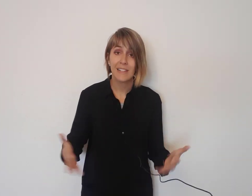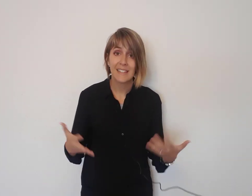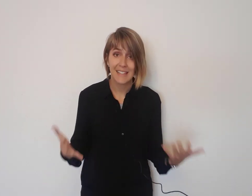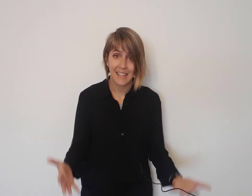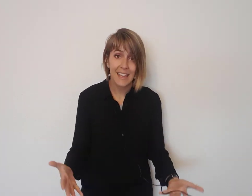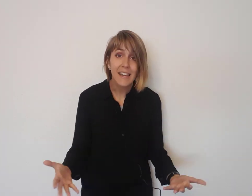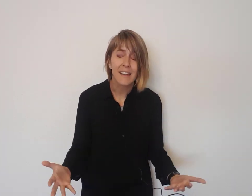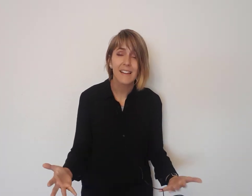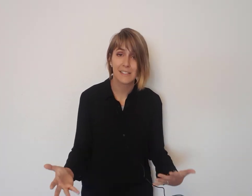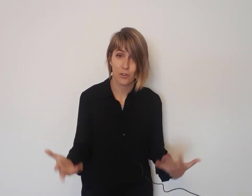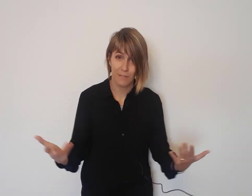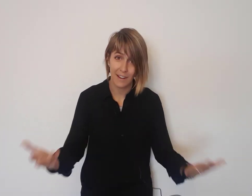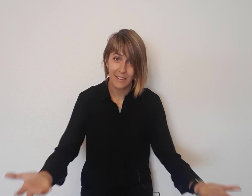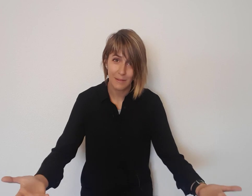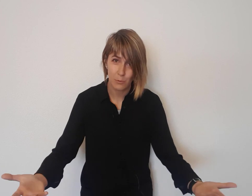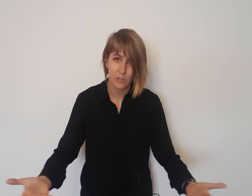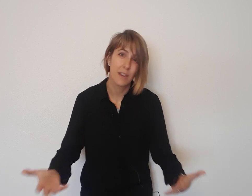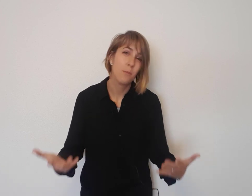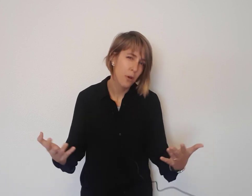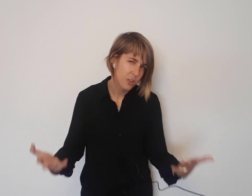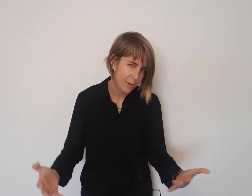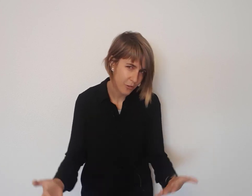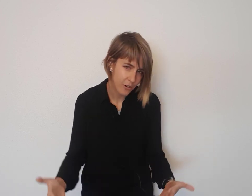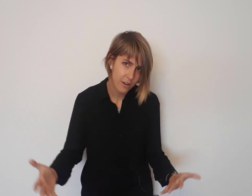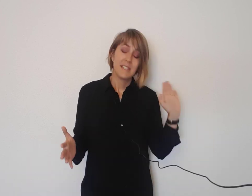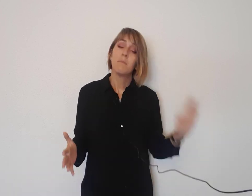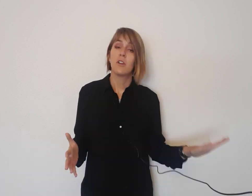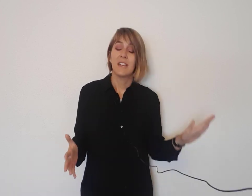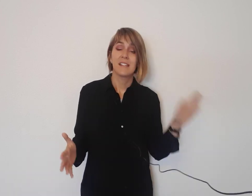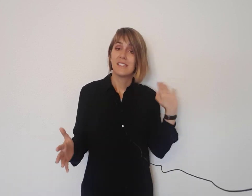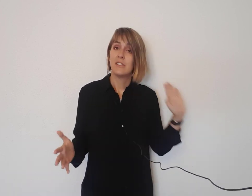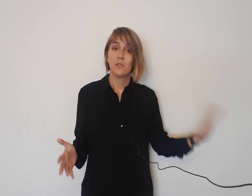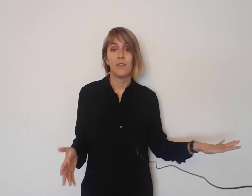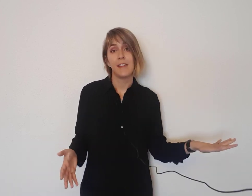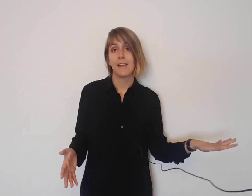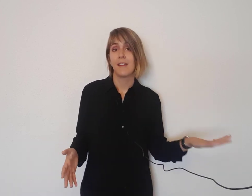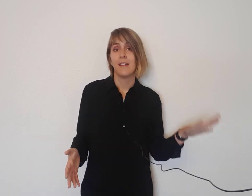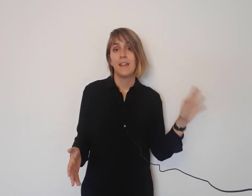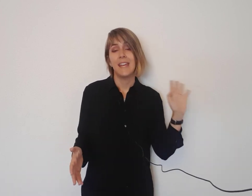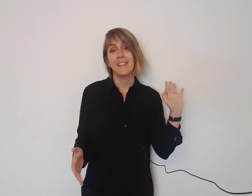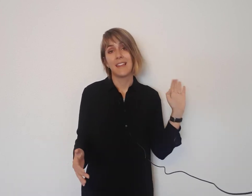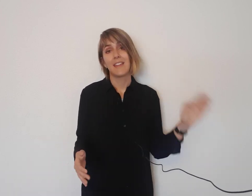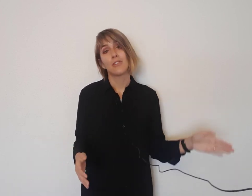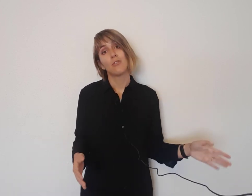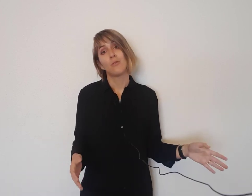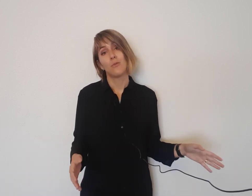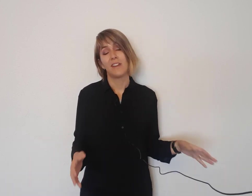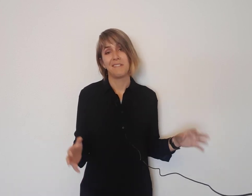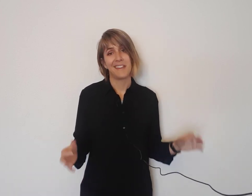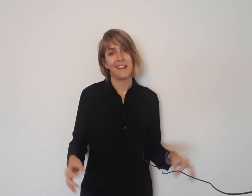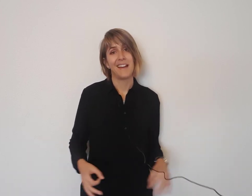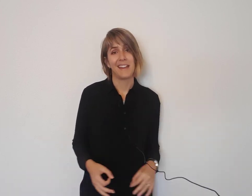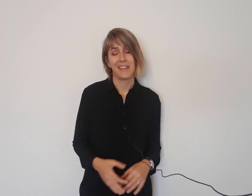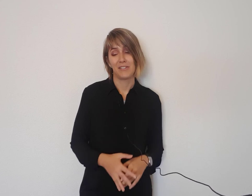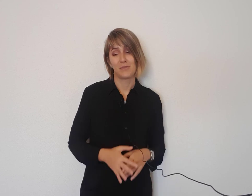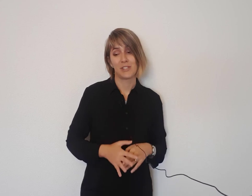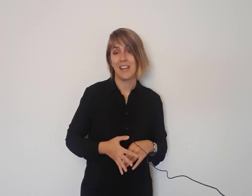cliente quiere, que es lo que al final intentamos buscar y un poquito mejor, sin morir, sin sufrir y teniendo una vida a la que nos gustaría